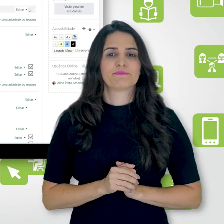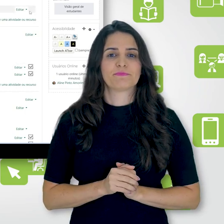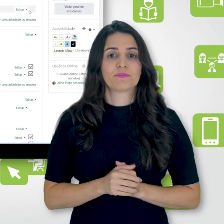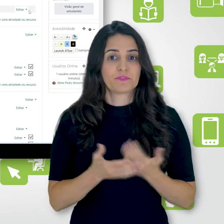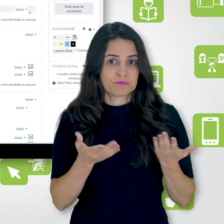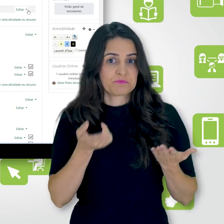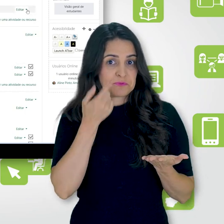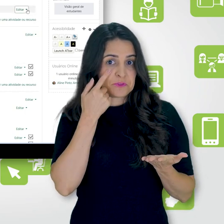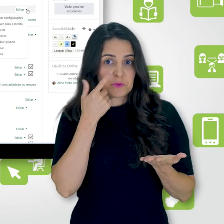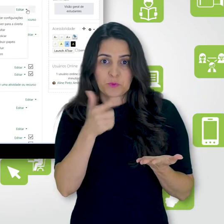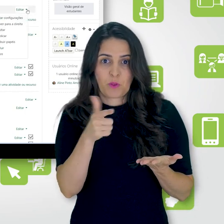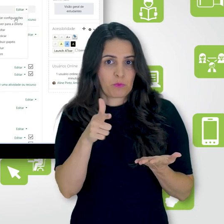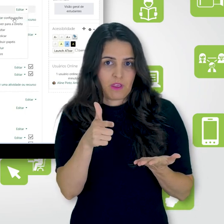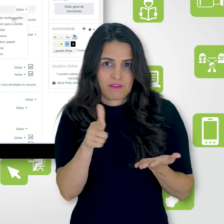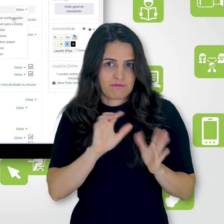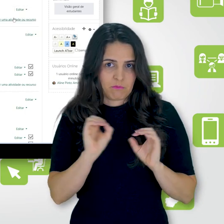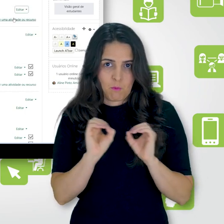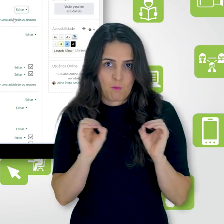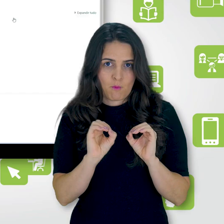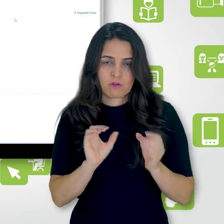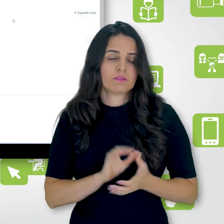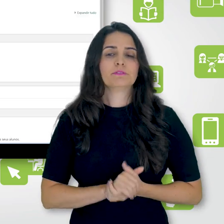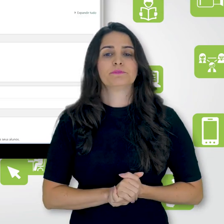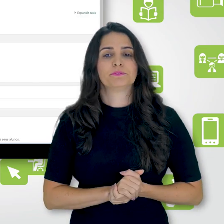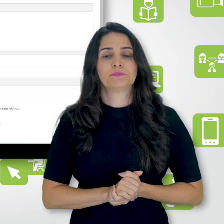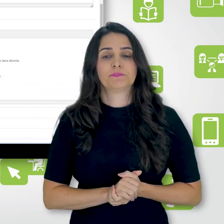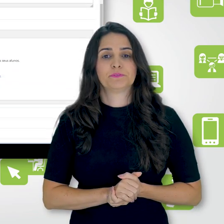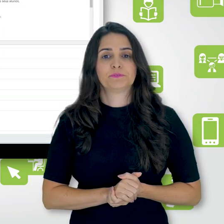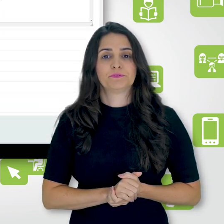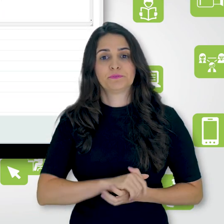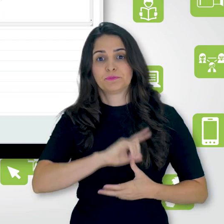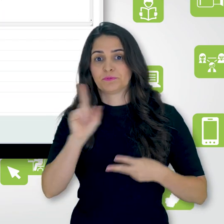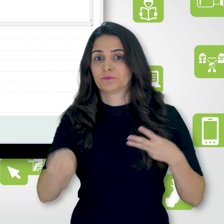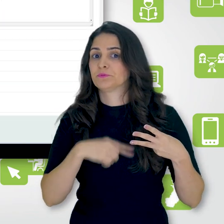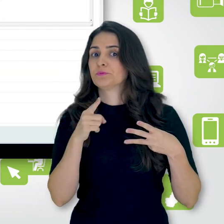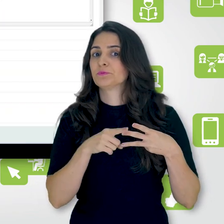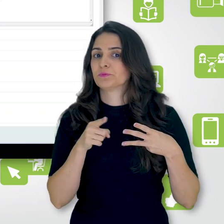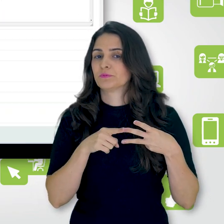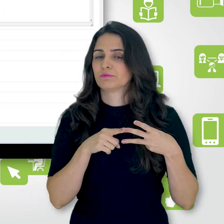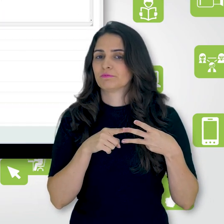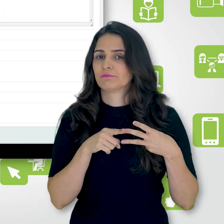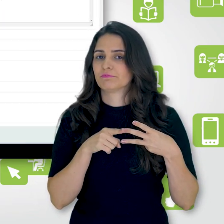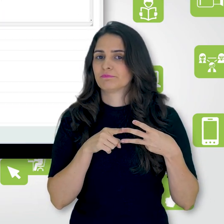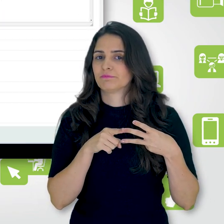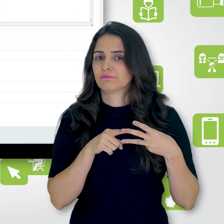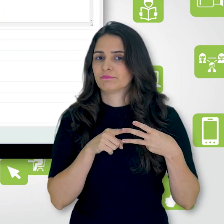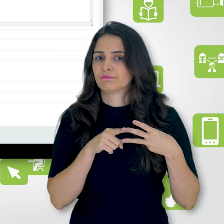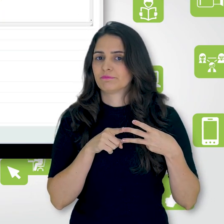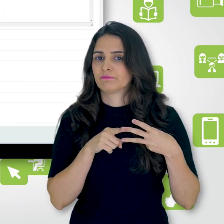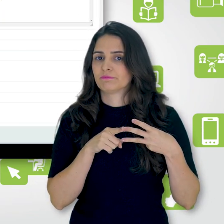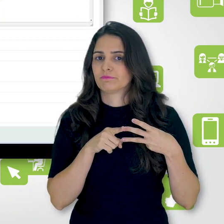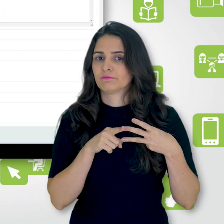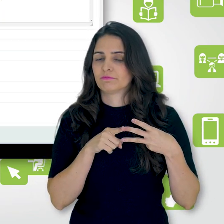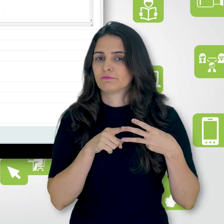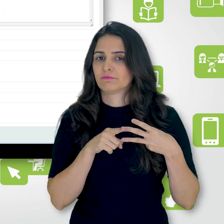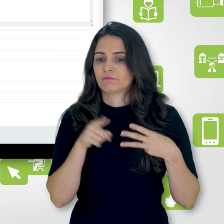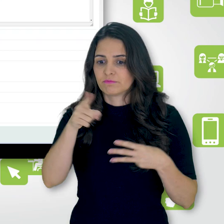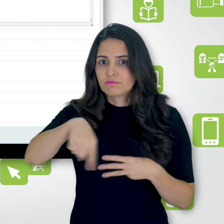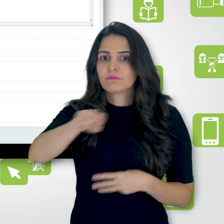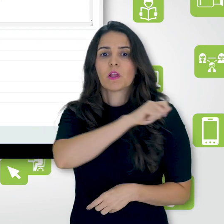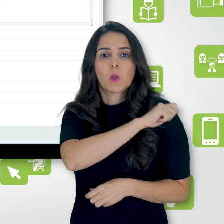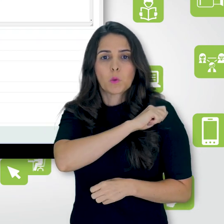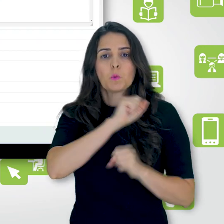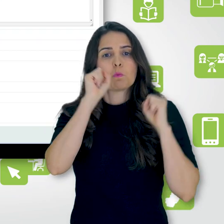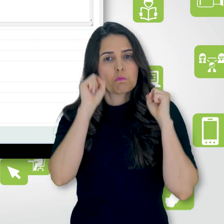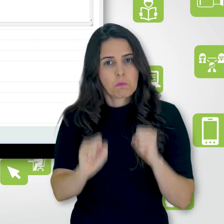a prática 1, não tem a caixinha. Ou então, eu vou deixar os